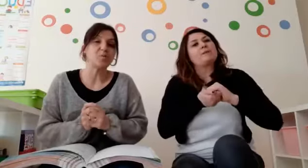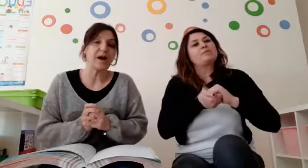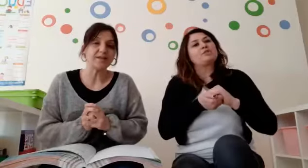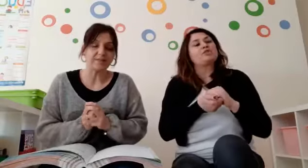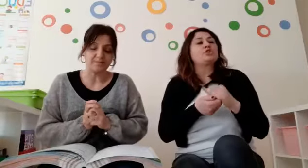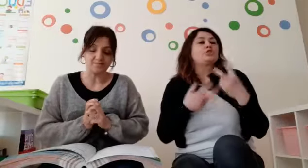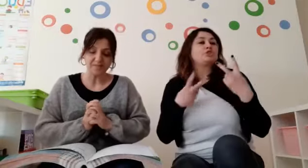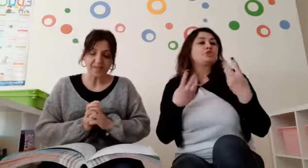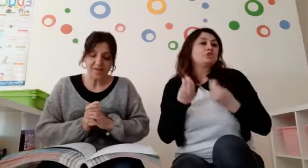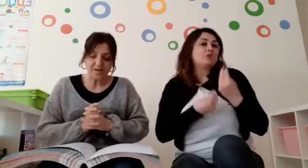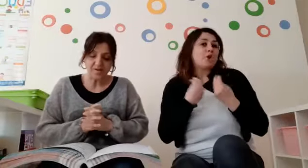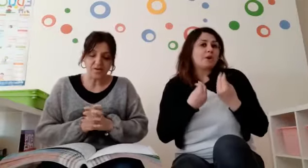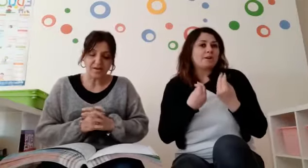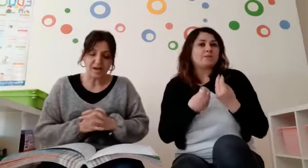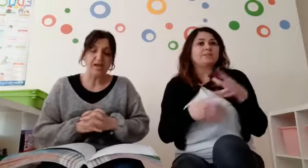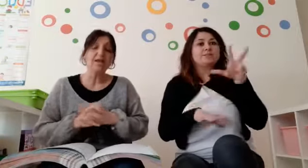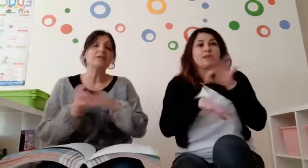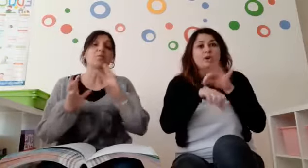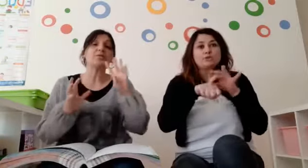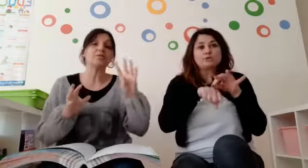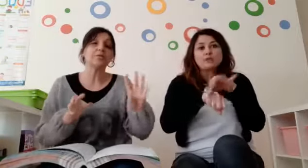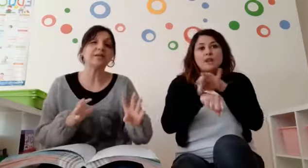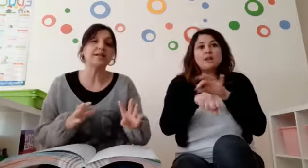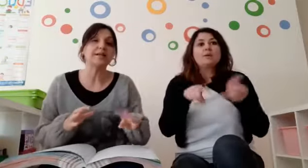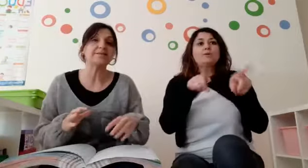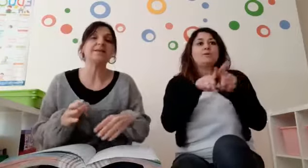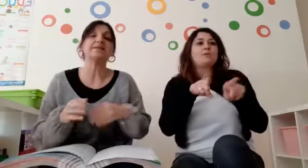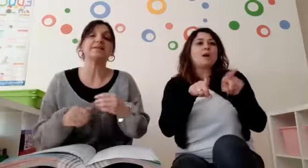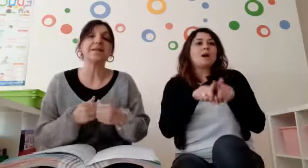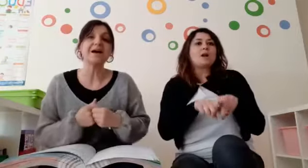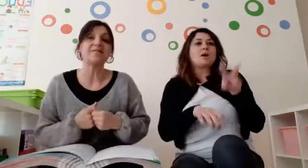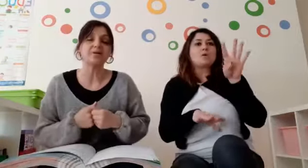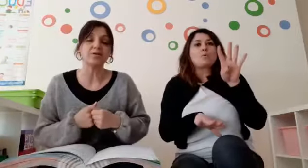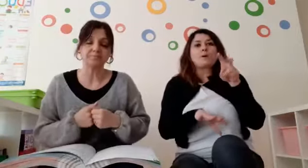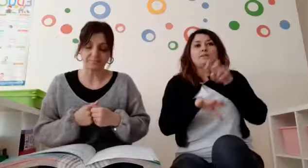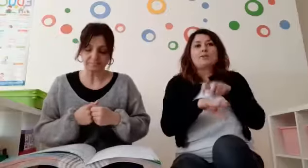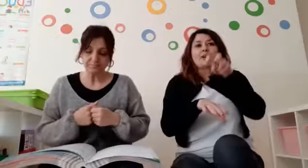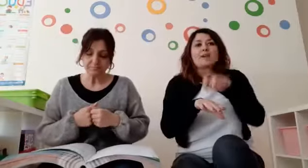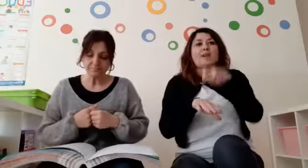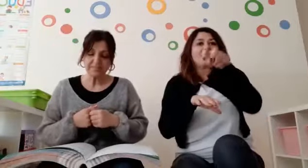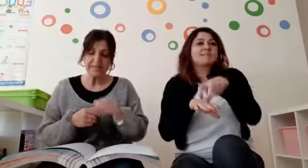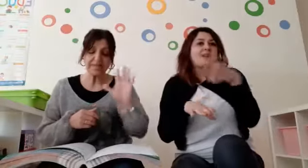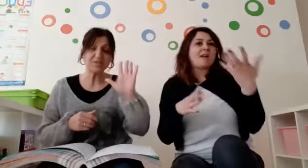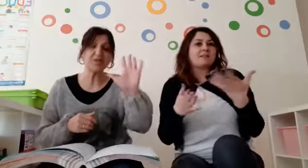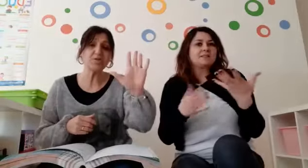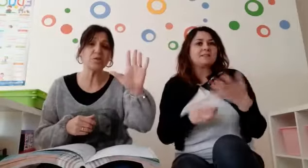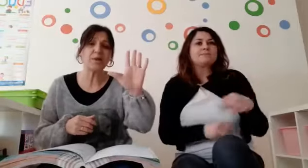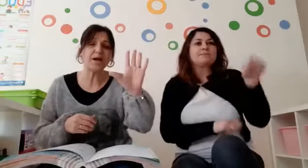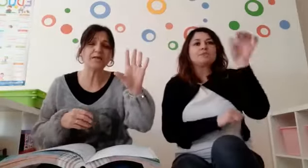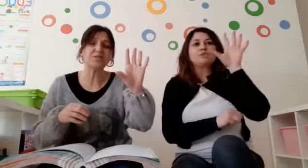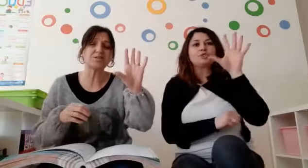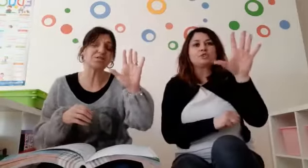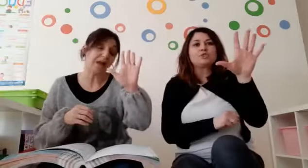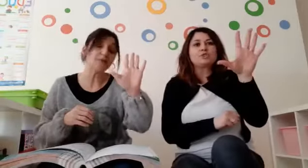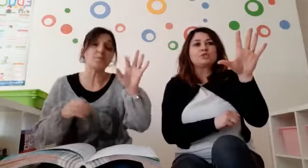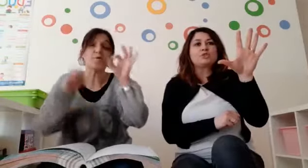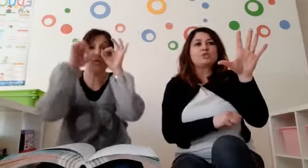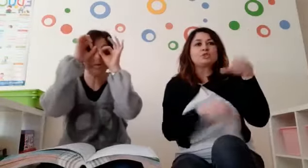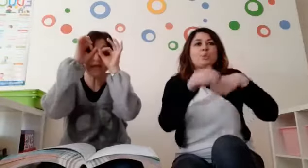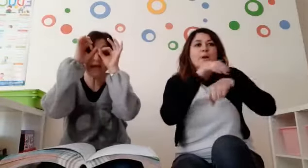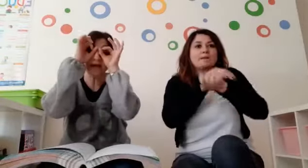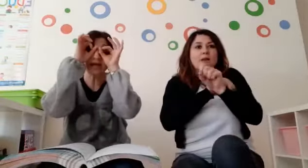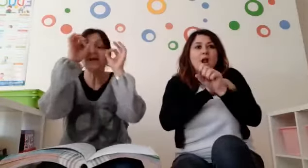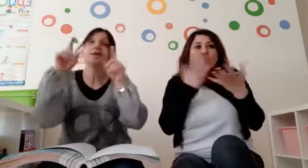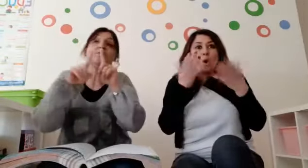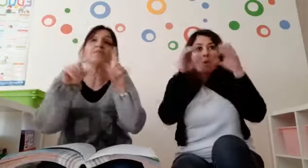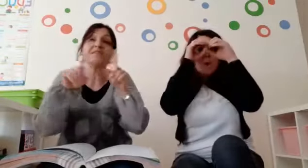tutte uguali. E ancora, i quattro grilli che saltellavano, le cinque talpe con